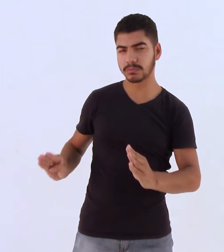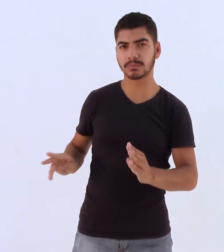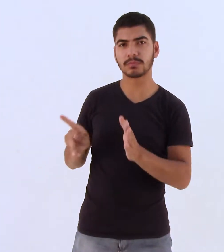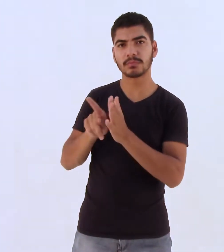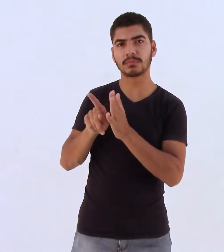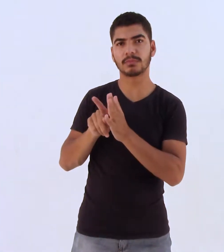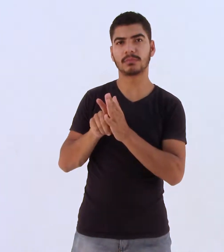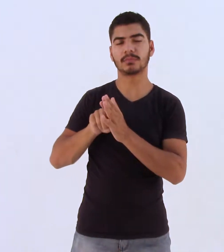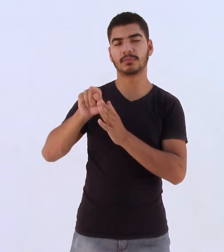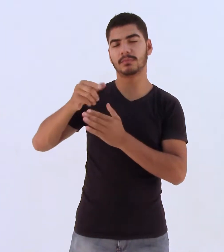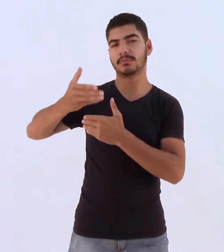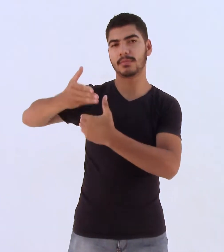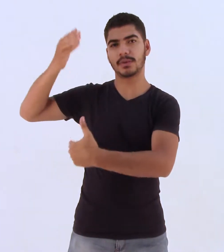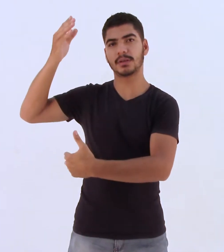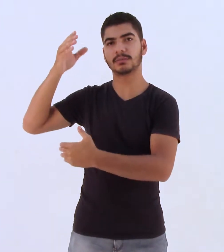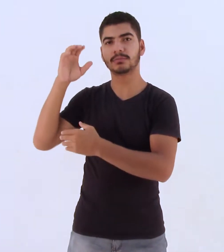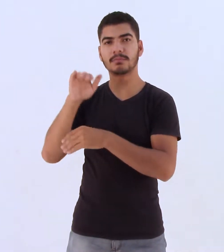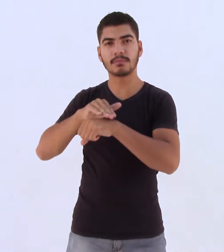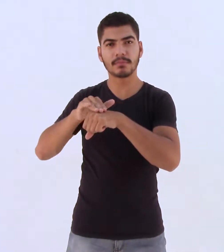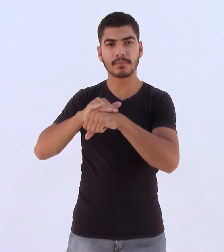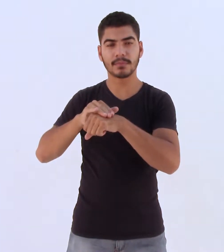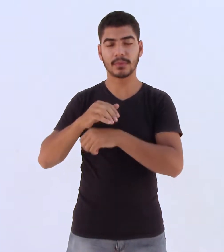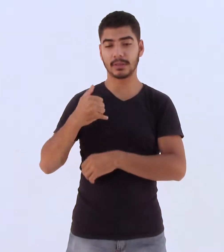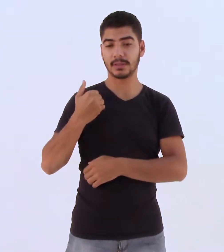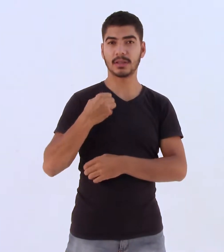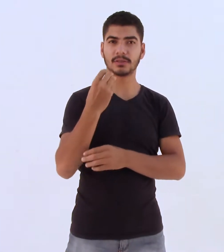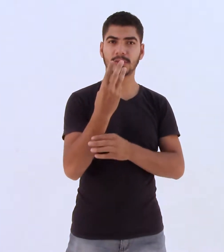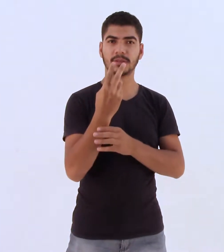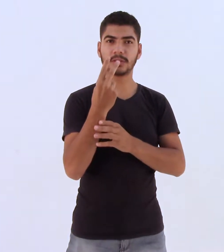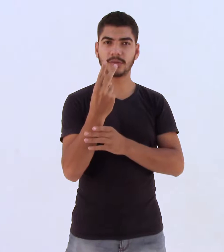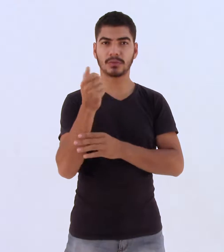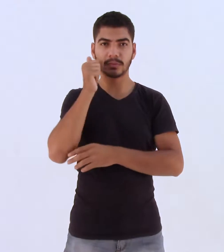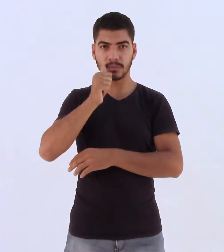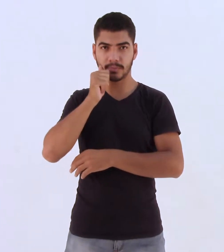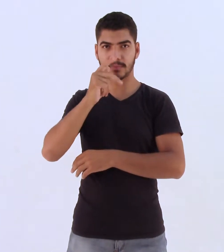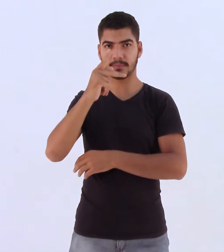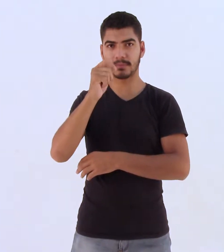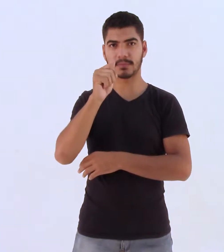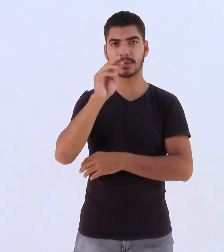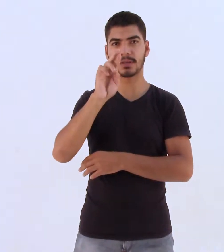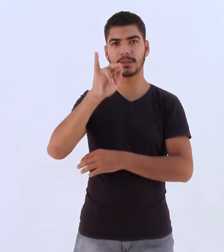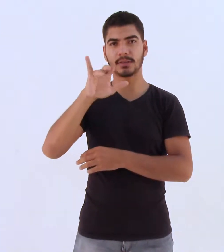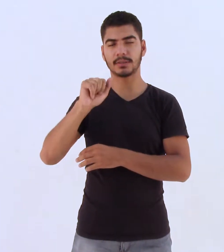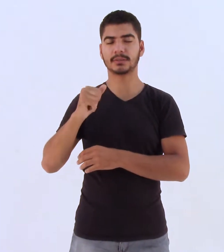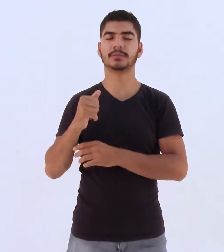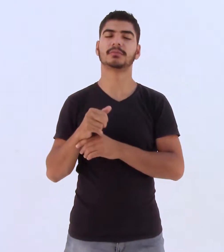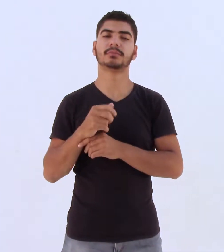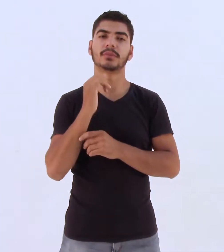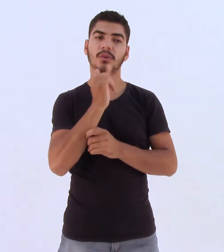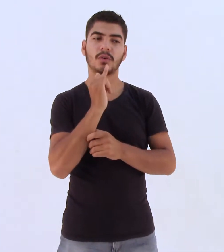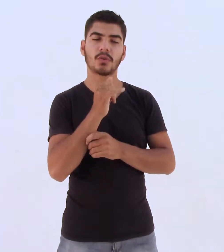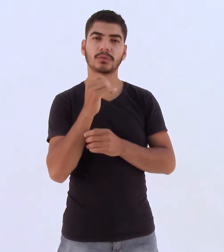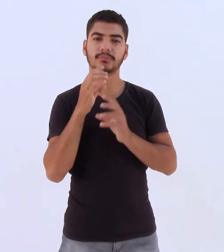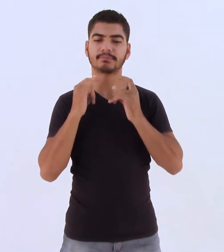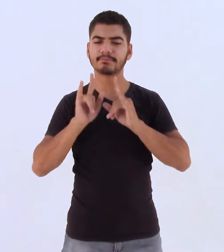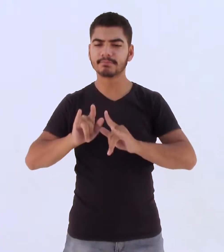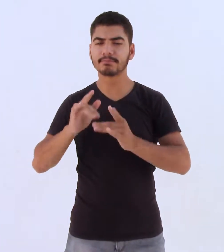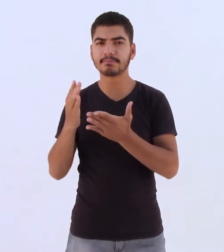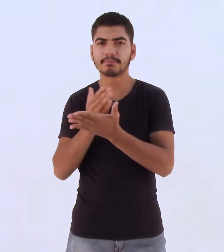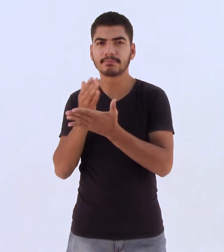parede marrom. Com 32 anos, a pedagoga Patrícia conta que sua paixão por livros vem desde a infância e que nunca